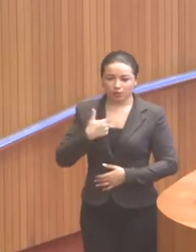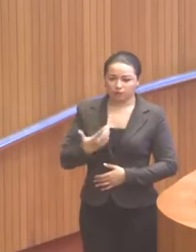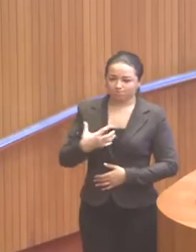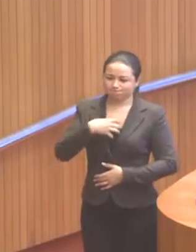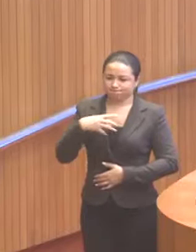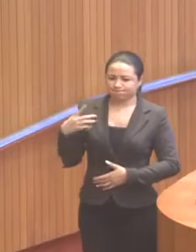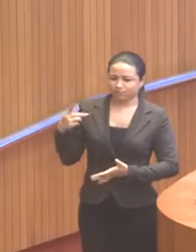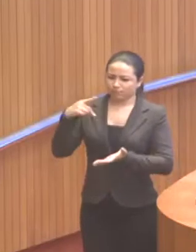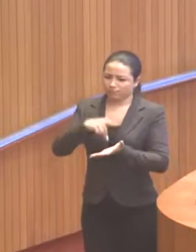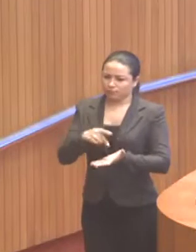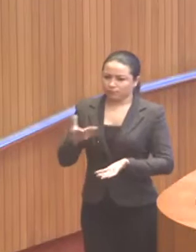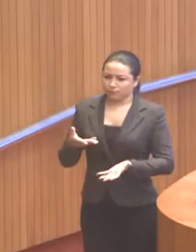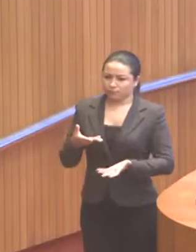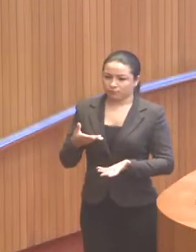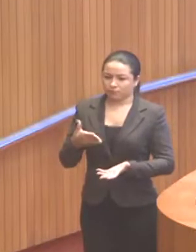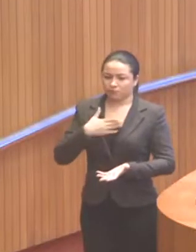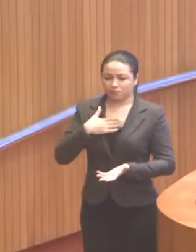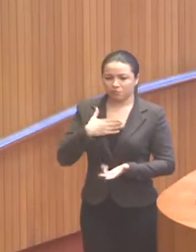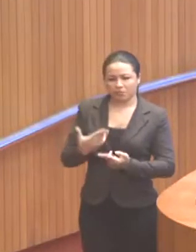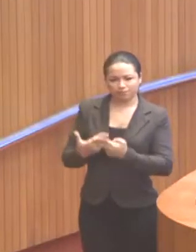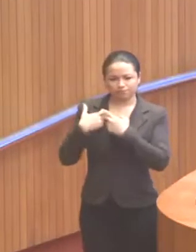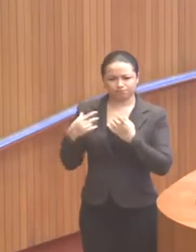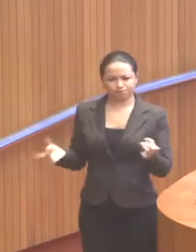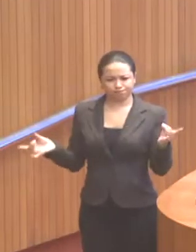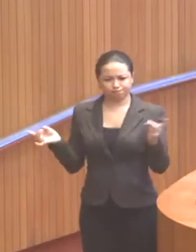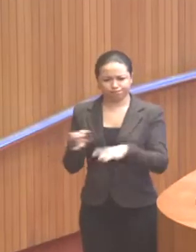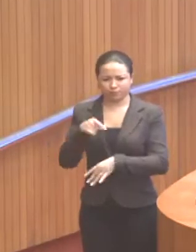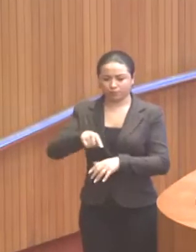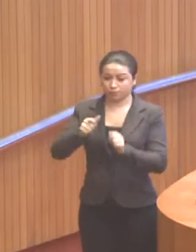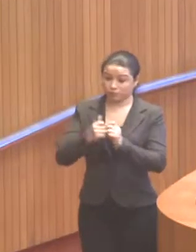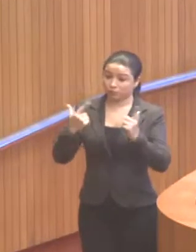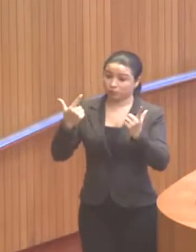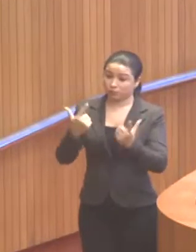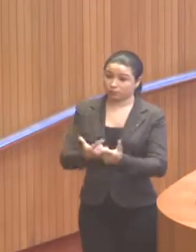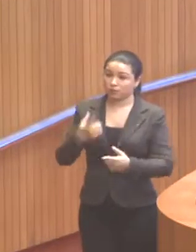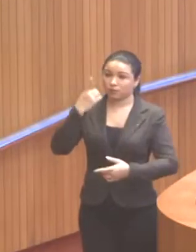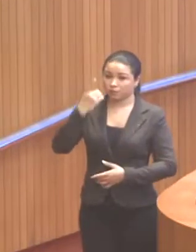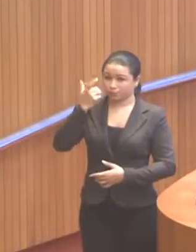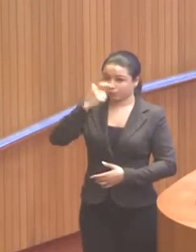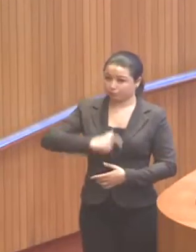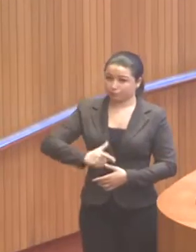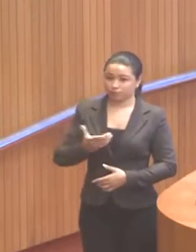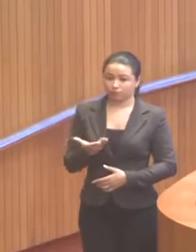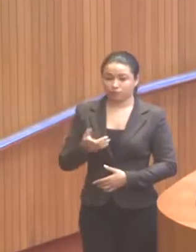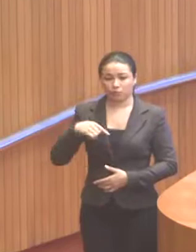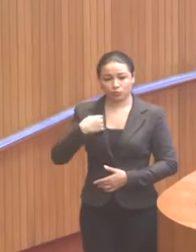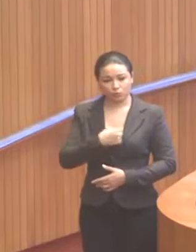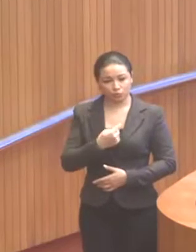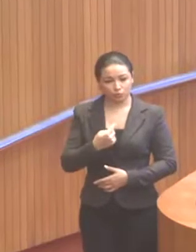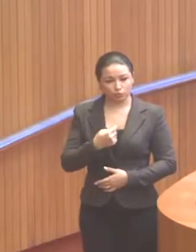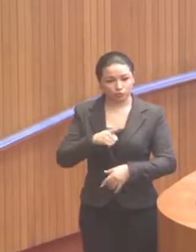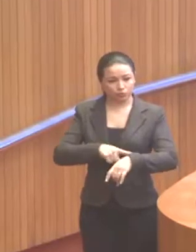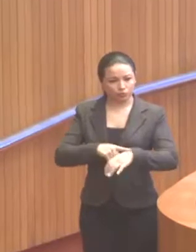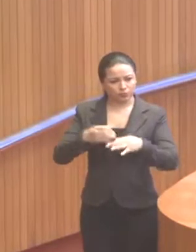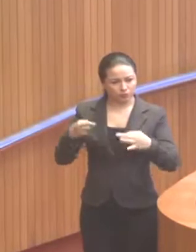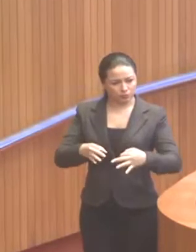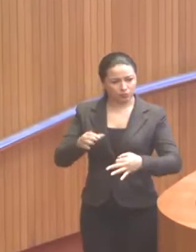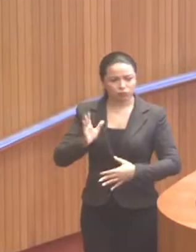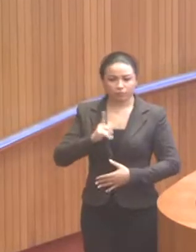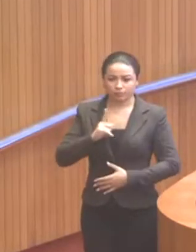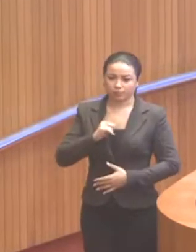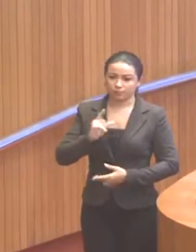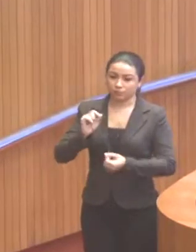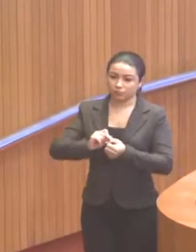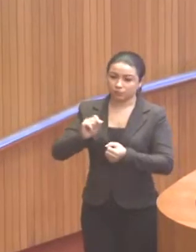me sinto realmente assim com a minha missão cumprida nesta Casa, enquanto parlamentar. Nós, no momento certo, estaríamos